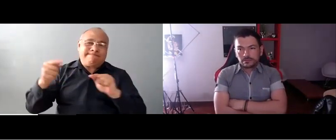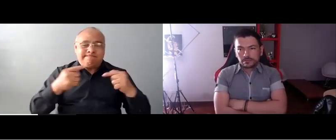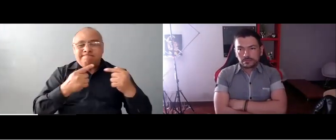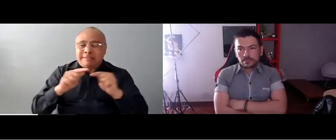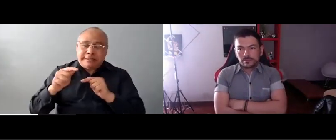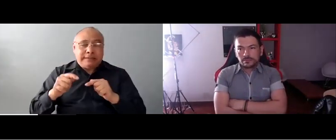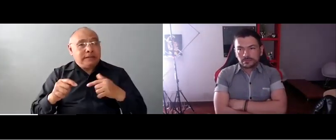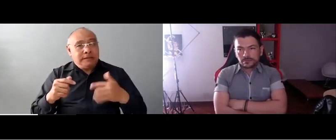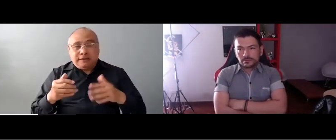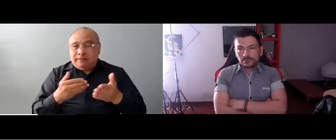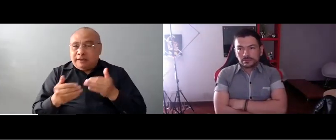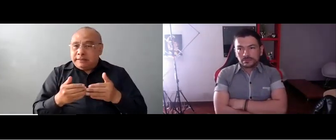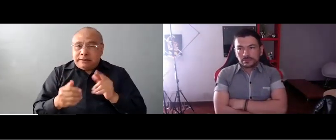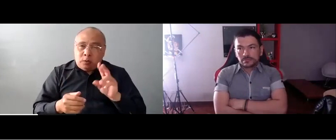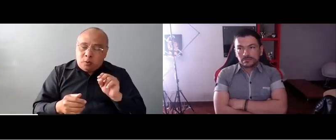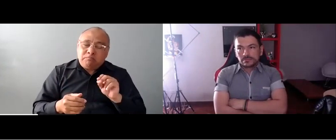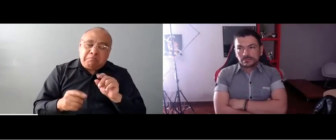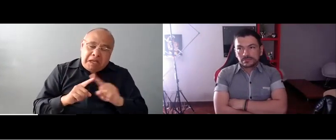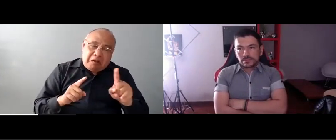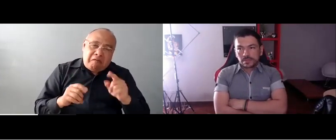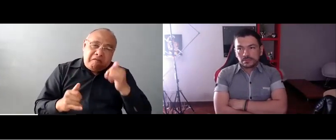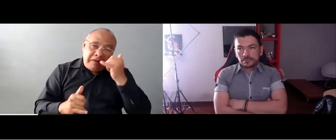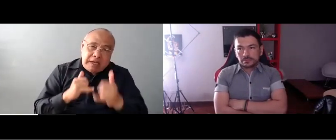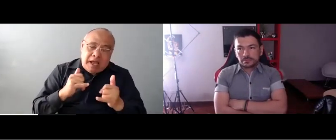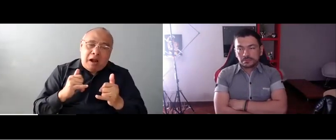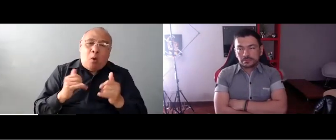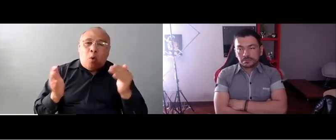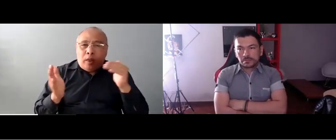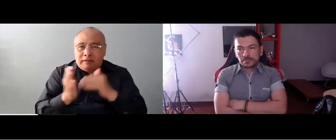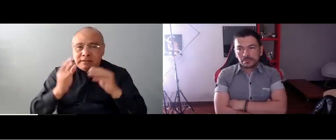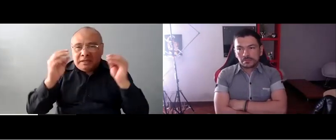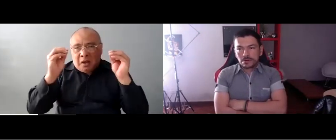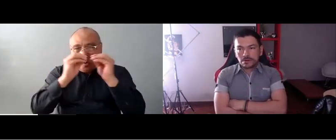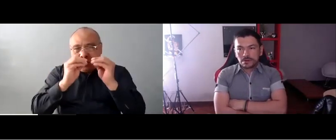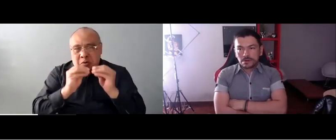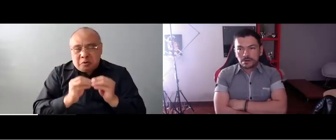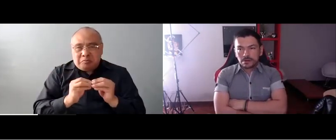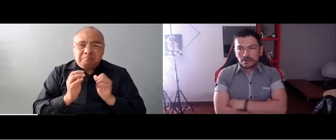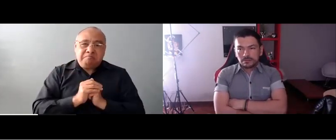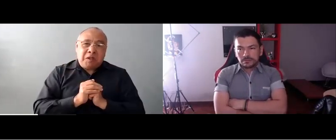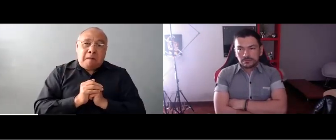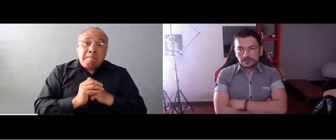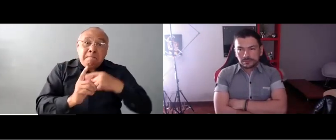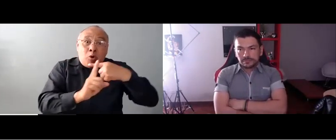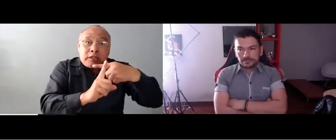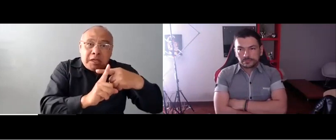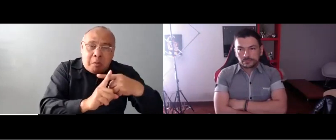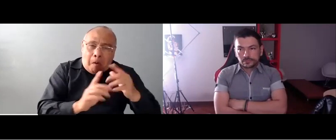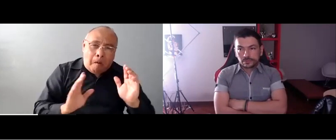30. En esta reunión empezamos pues con un debate que no fue para nada fácil, pero al final